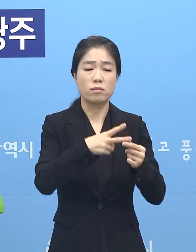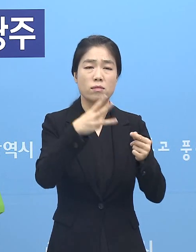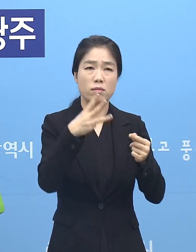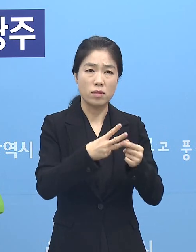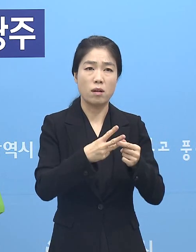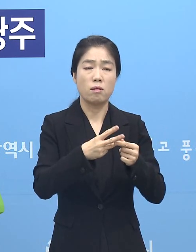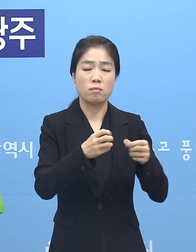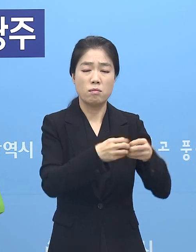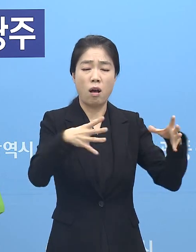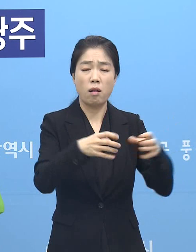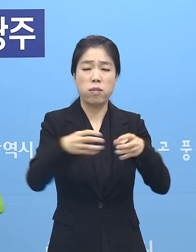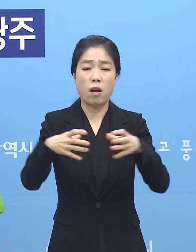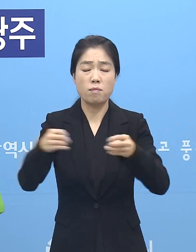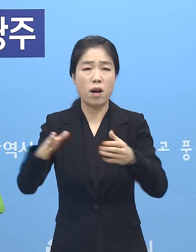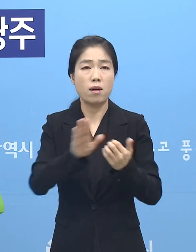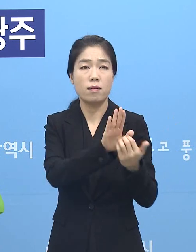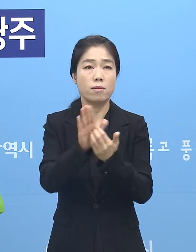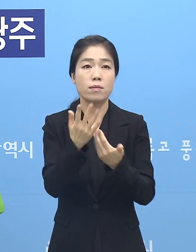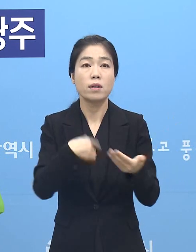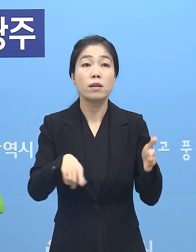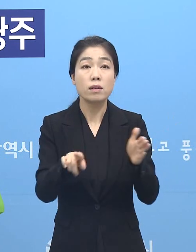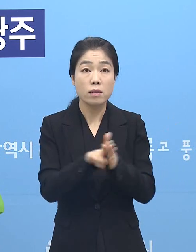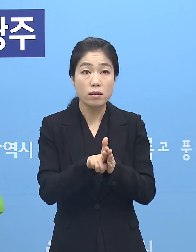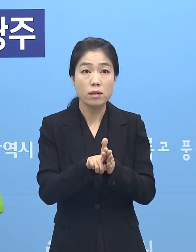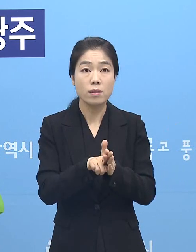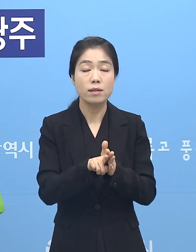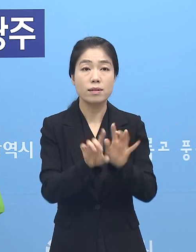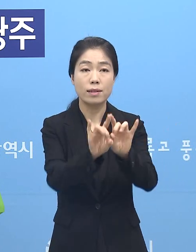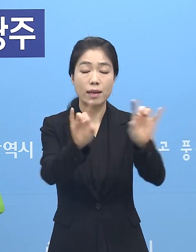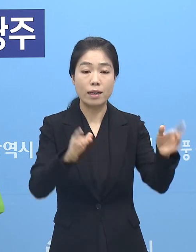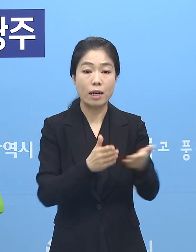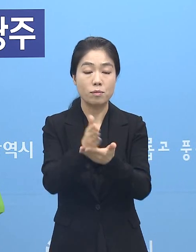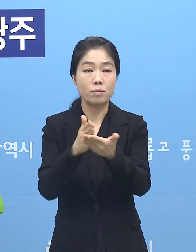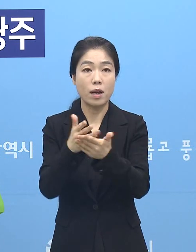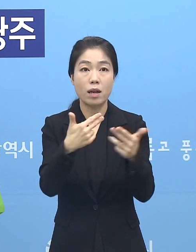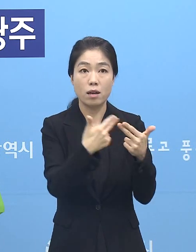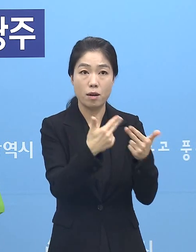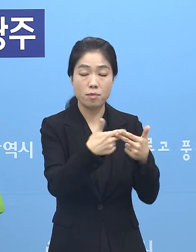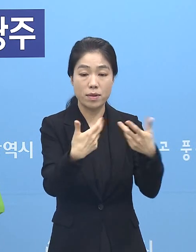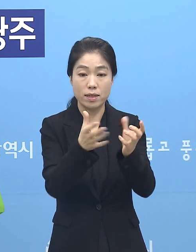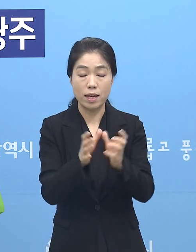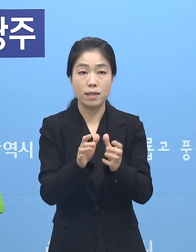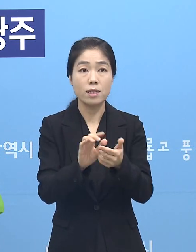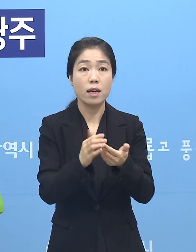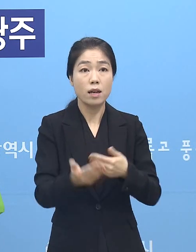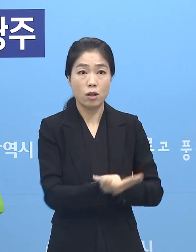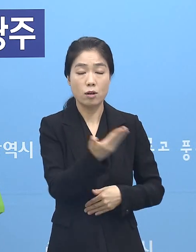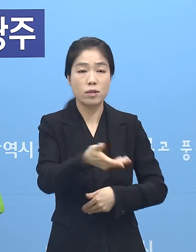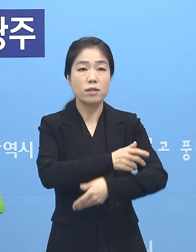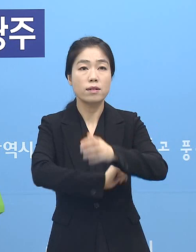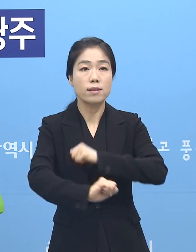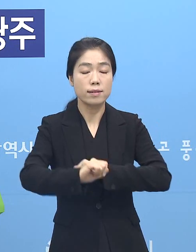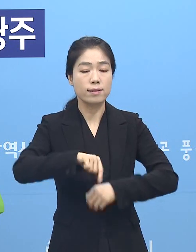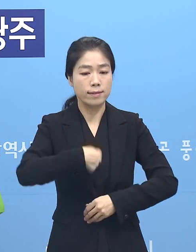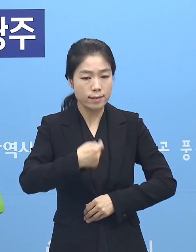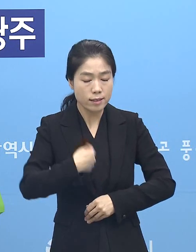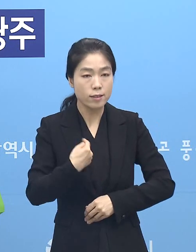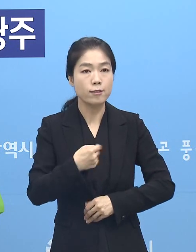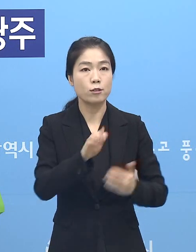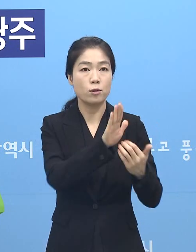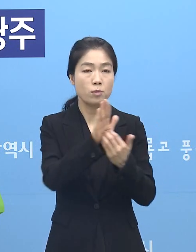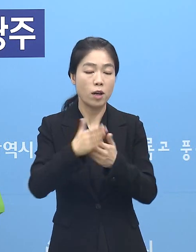제3의 집단감염 사태를 막기 위해 각 분야별 협회와 단체들의 적극적이고 자발적인